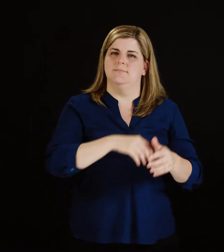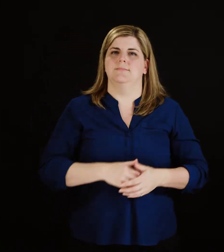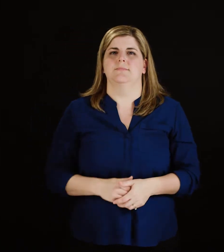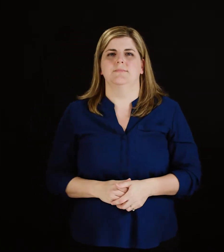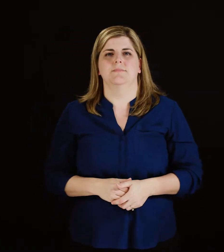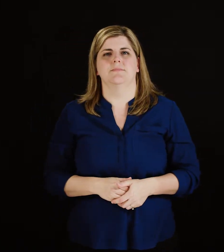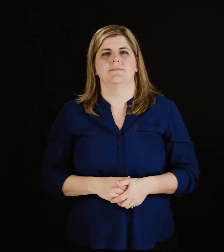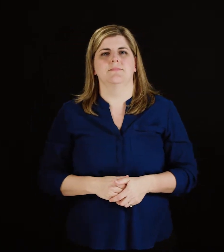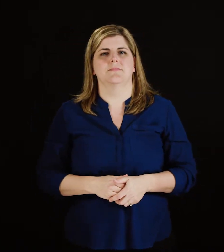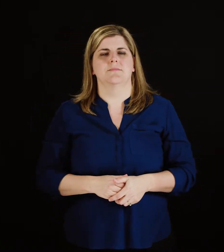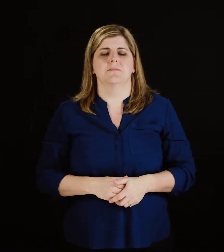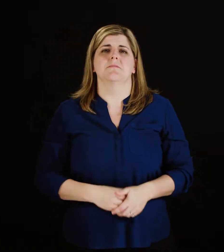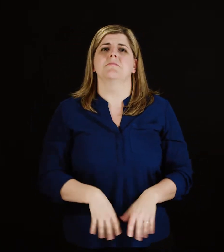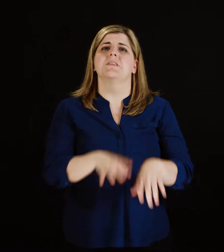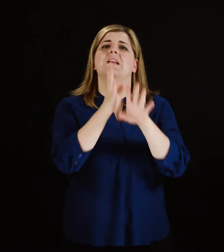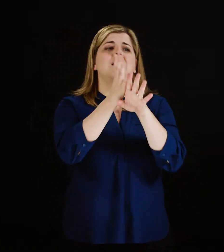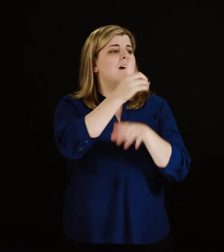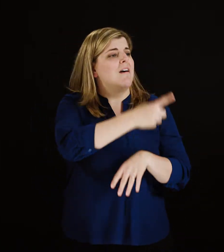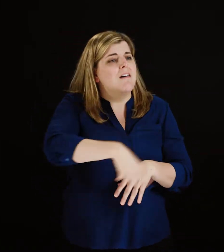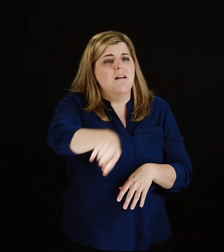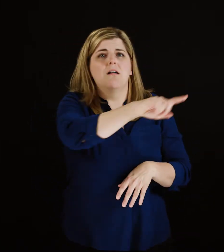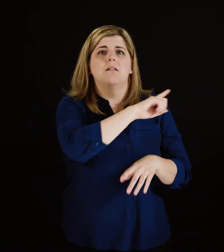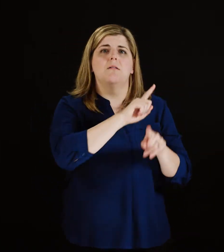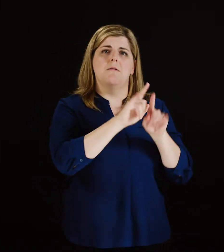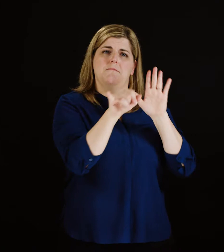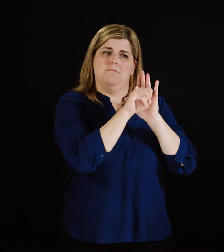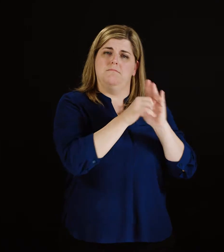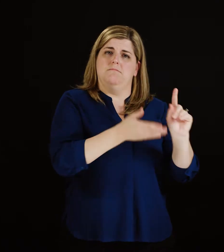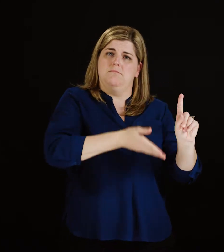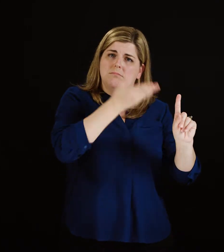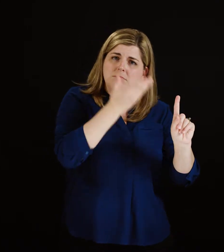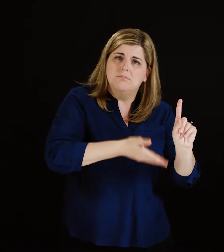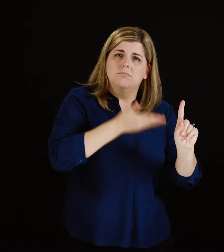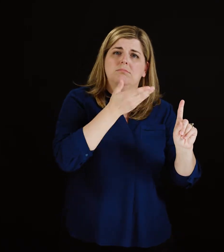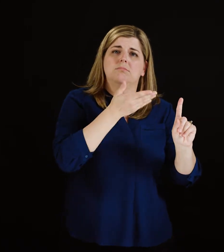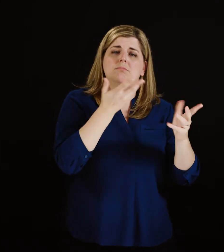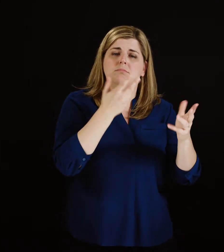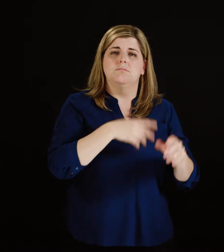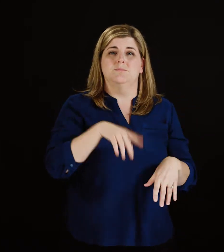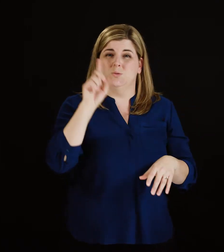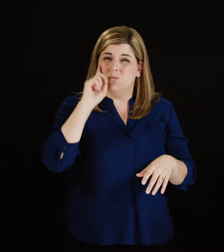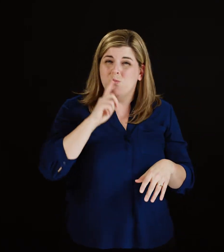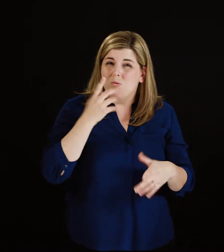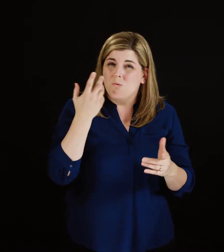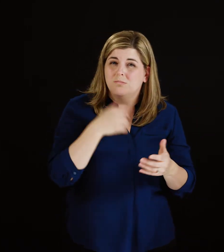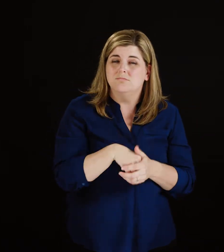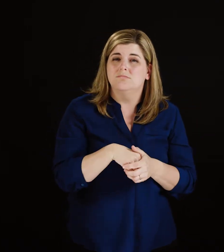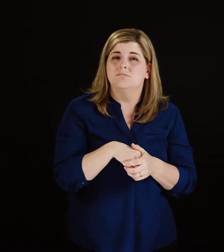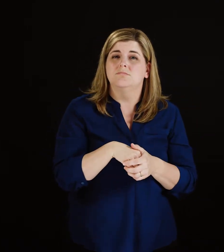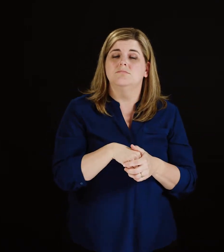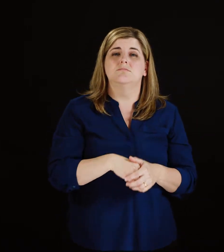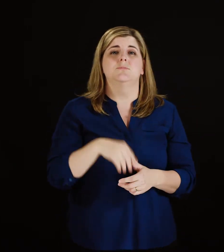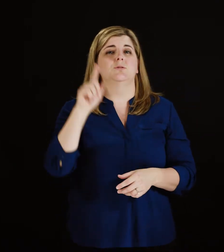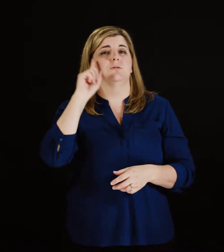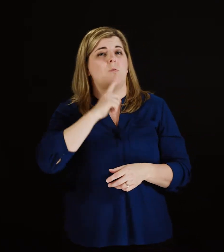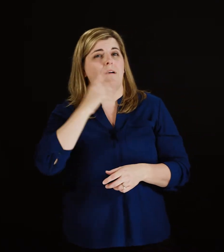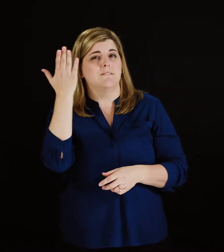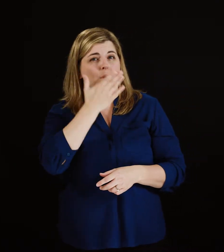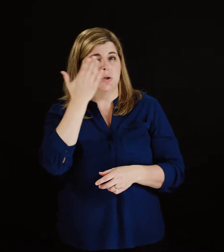personnes sourdes, sourdes s'écite, malentendantes ou ayant un handicap sont admissibles au